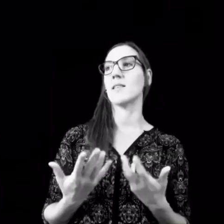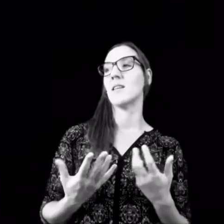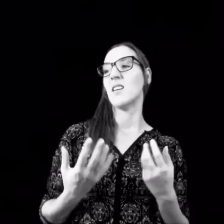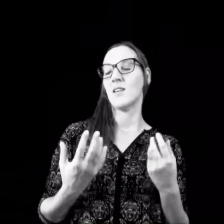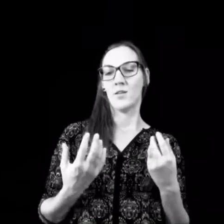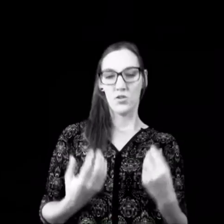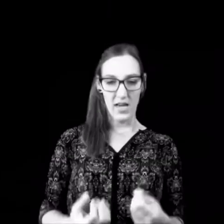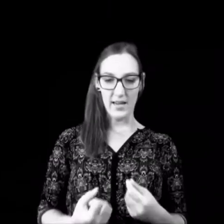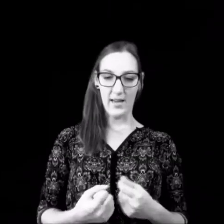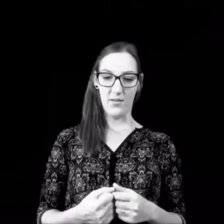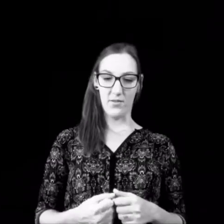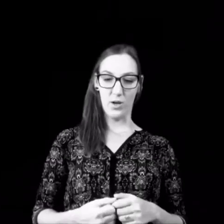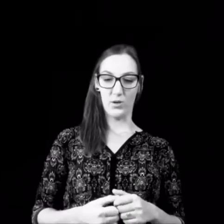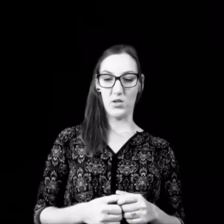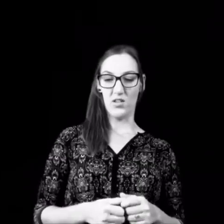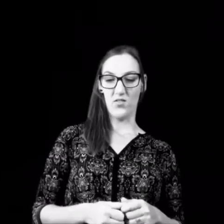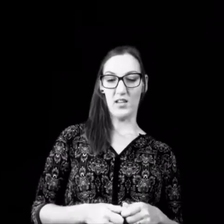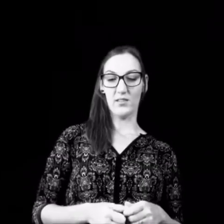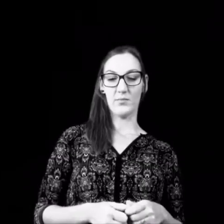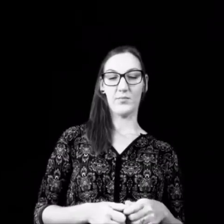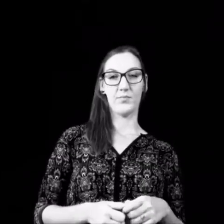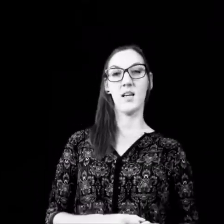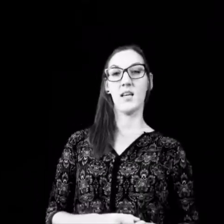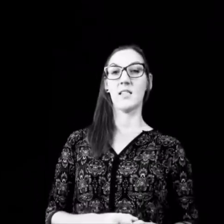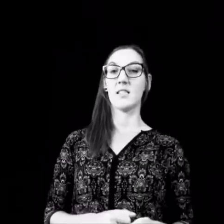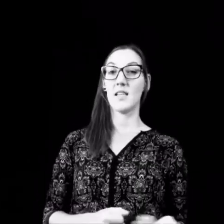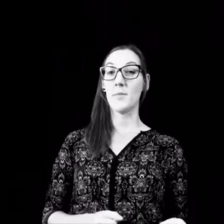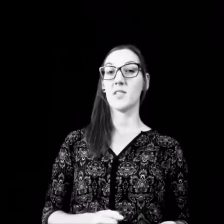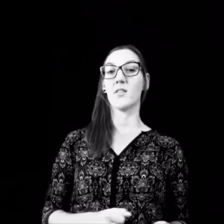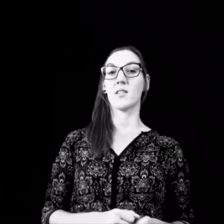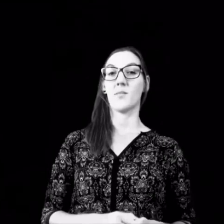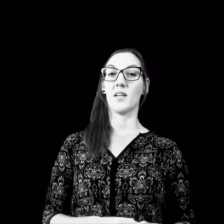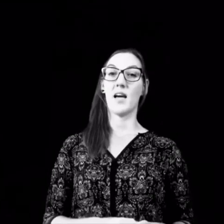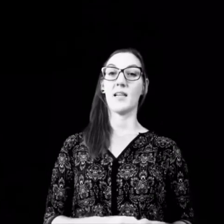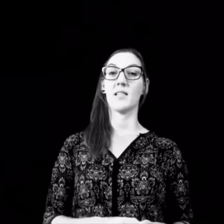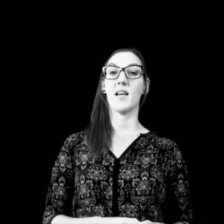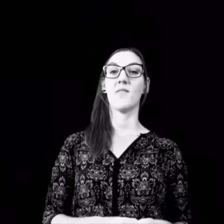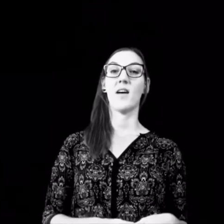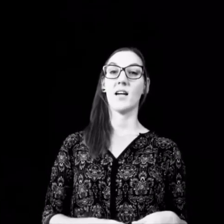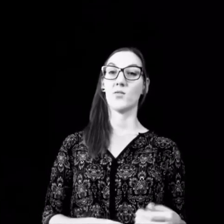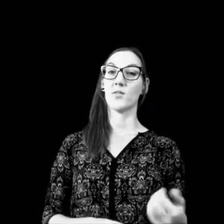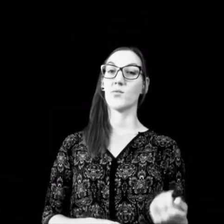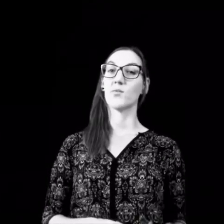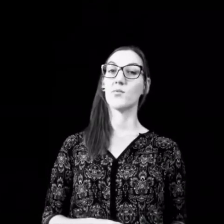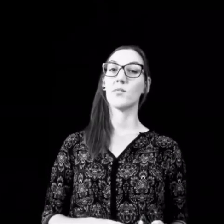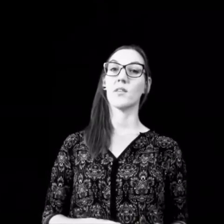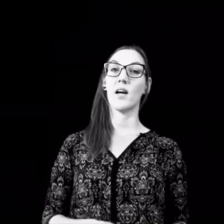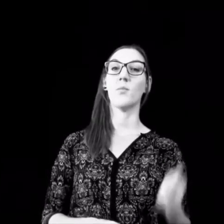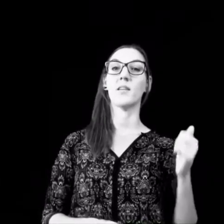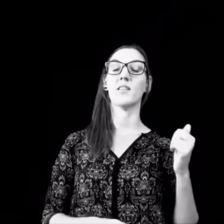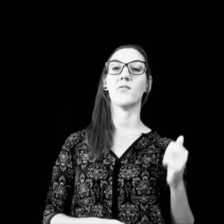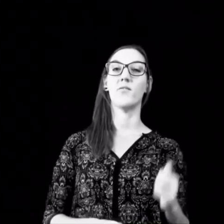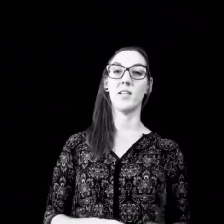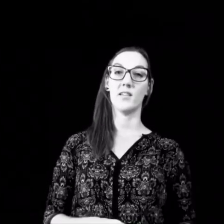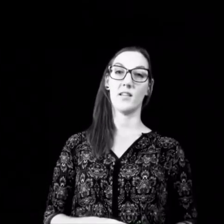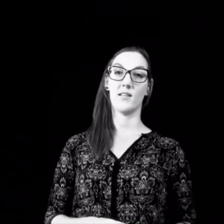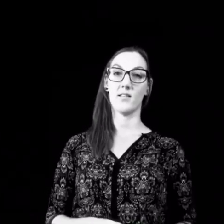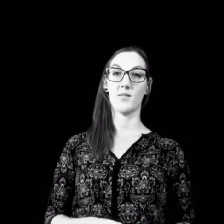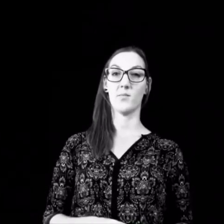Stärke einfach auch zu entwickeln. Die Selbstwirksamkeitserwartung ist unglaublich wichtig in diesem